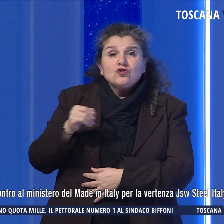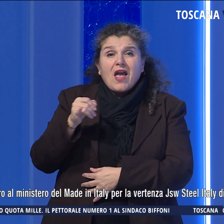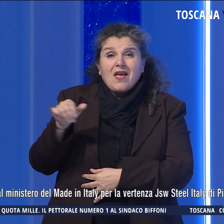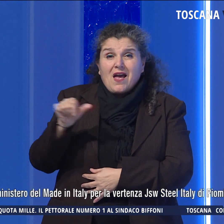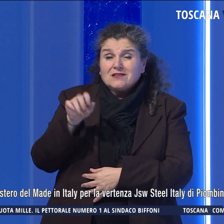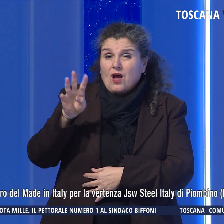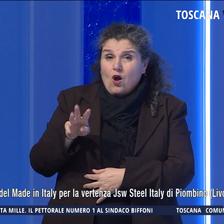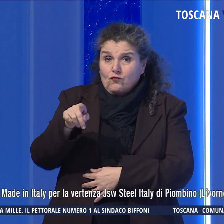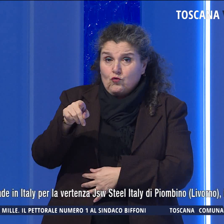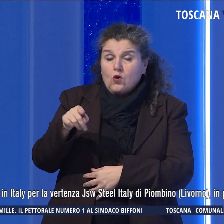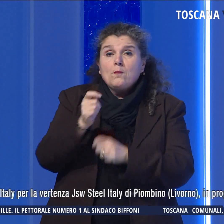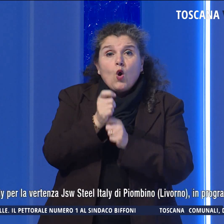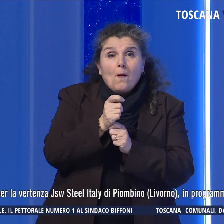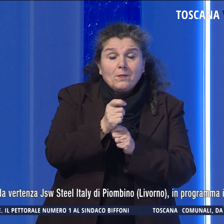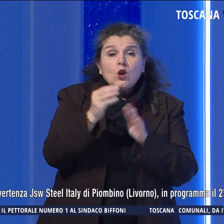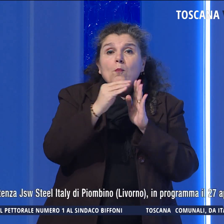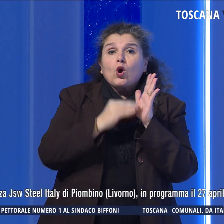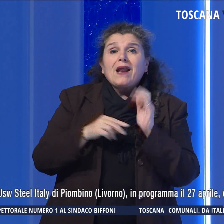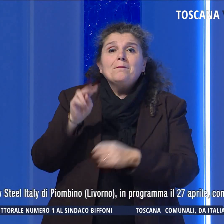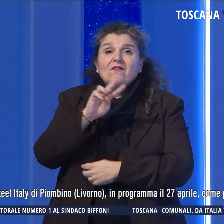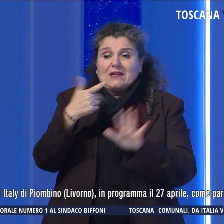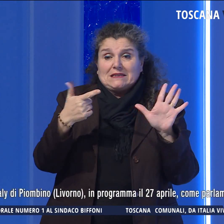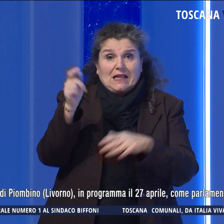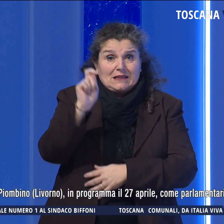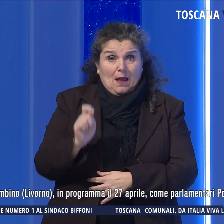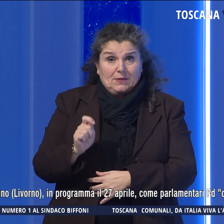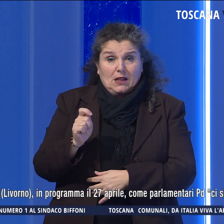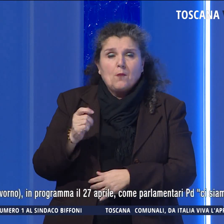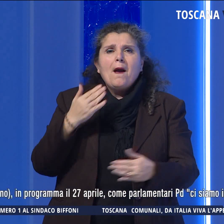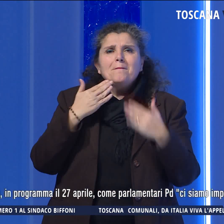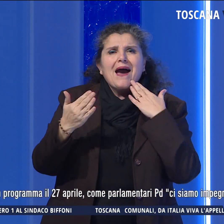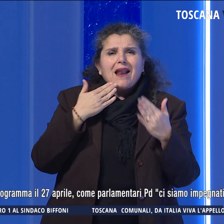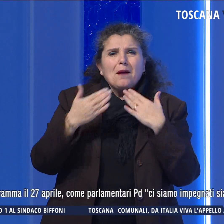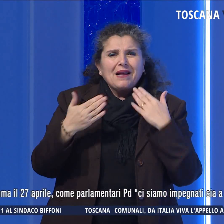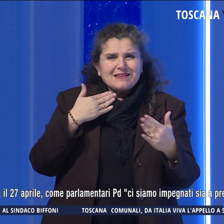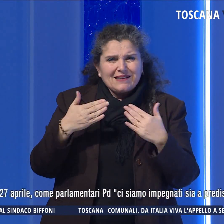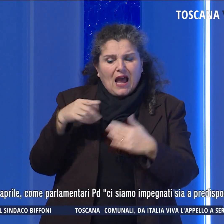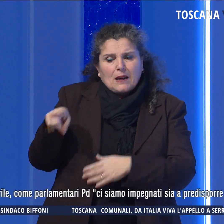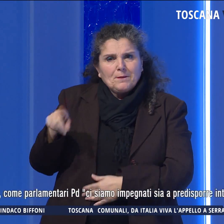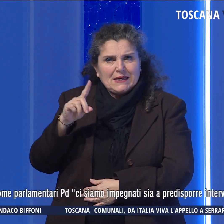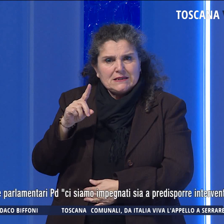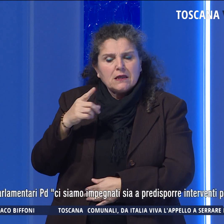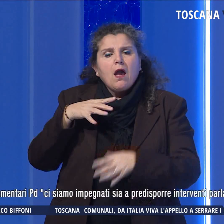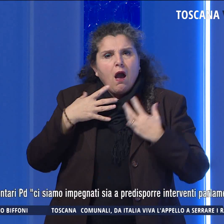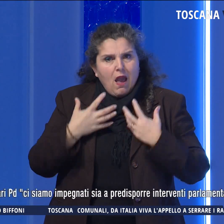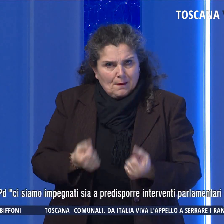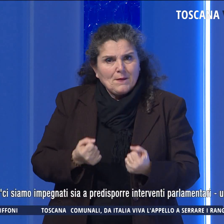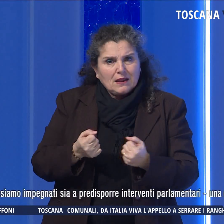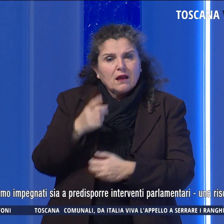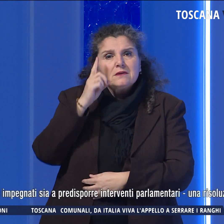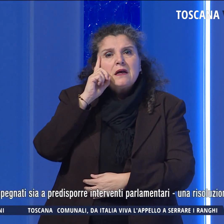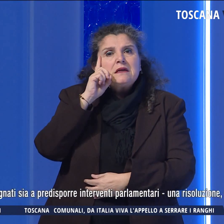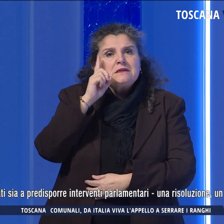Piombino, in programma il 27 aprile, come parlamentari PD ci siamo impegnati sia